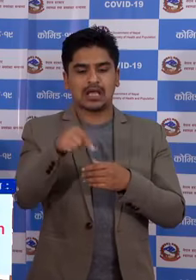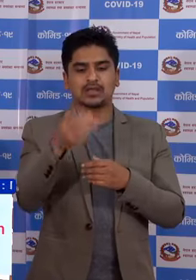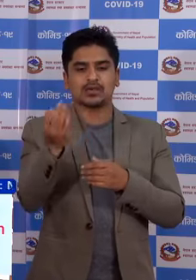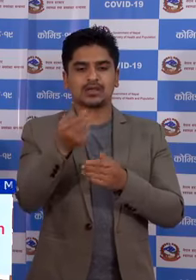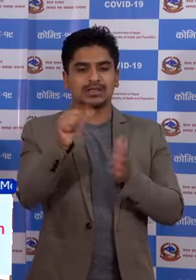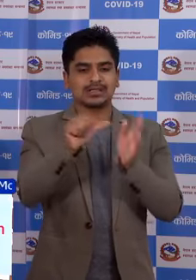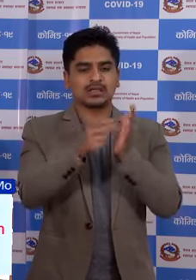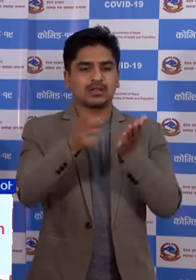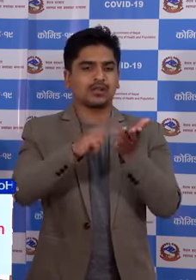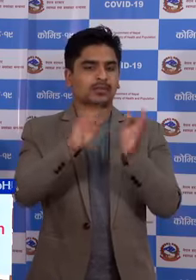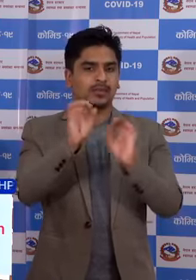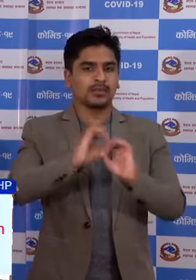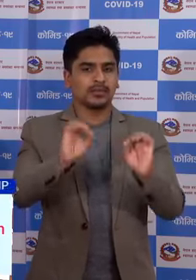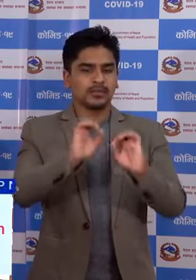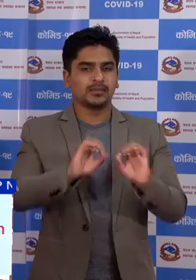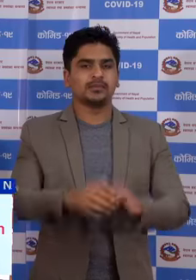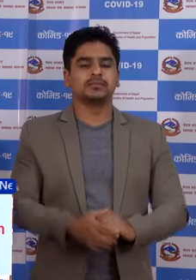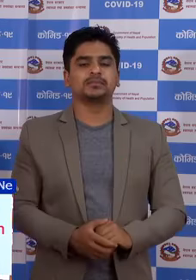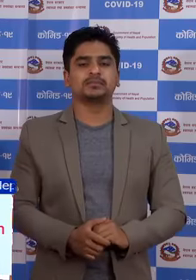थपिये को छाई ना